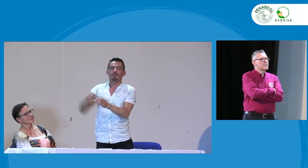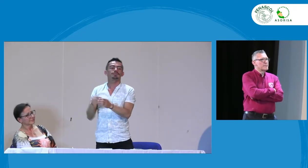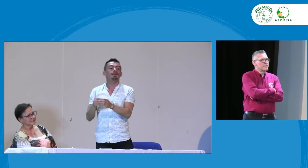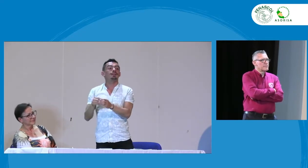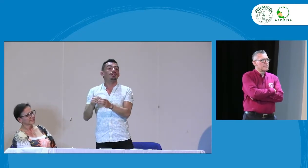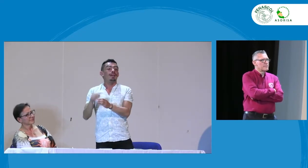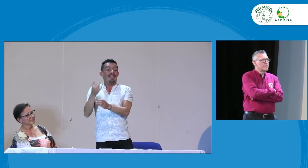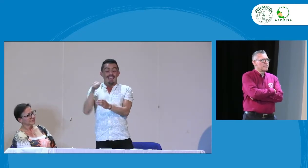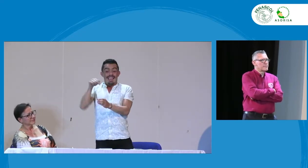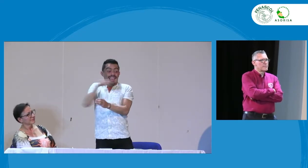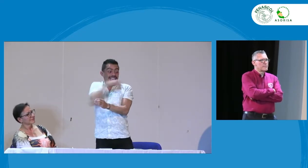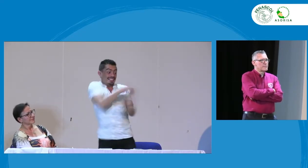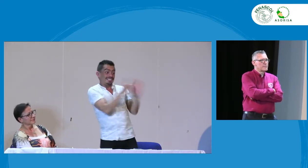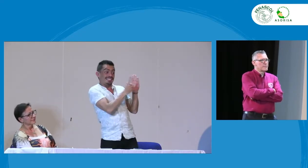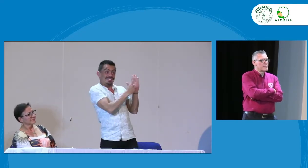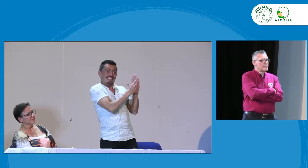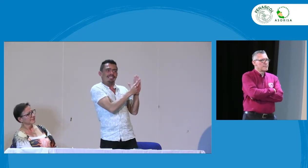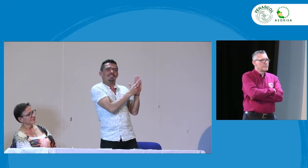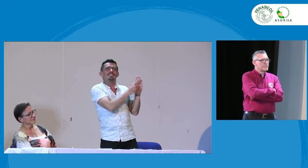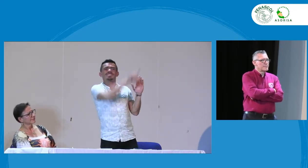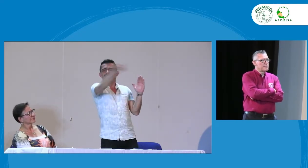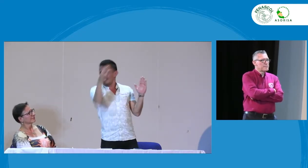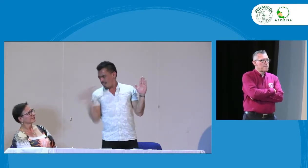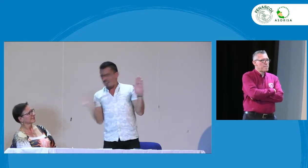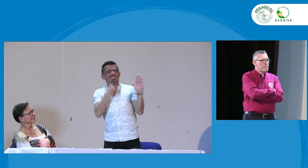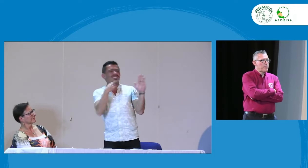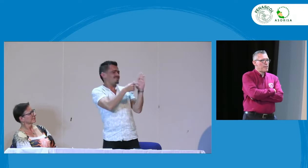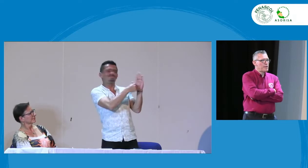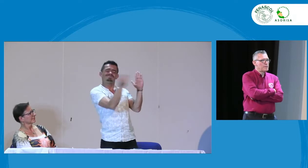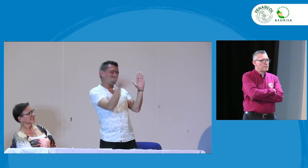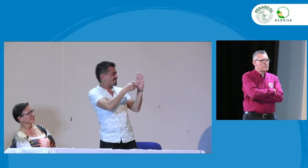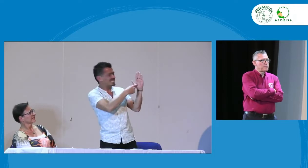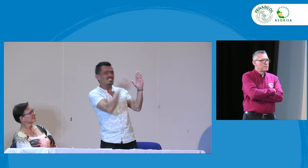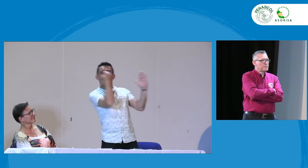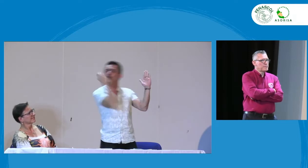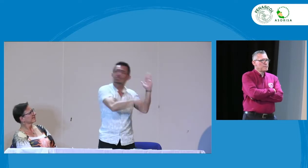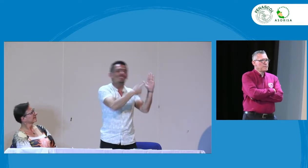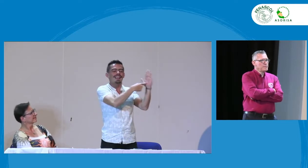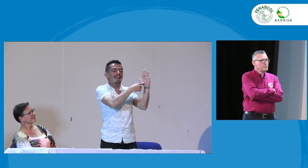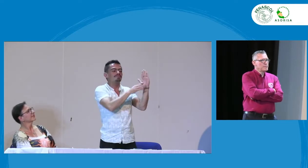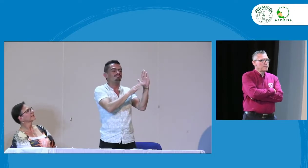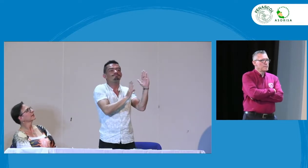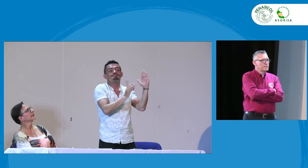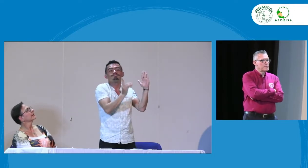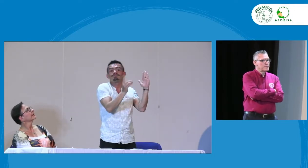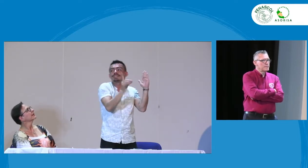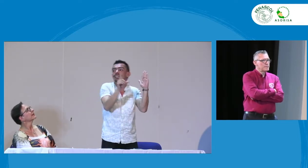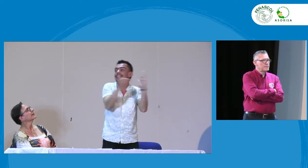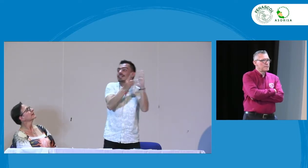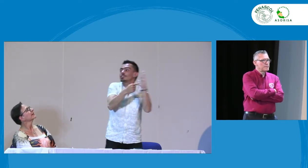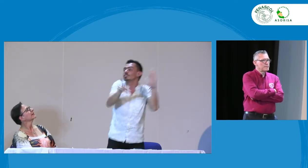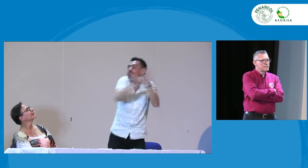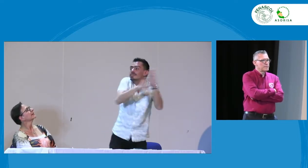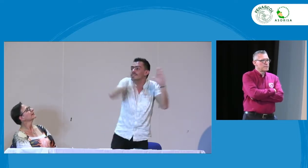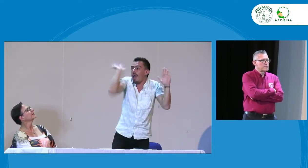y de alguna manera cómo se implementa esto al interior de las comunidades educativas así como mencionó la panelista anterior